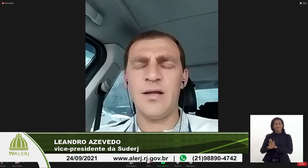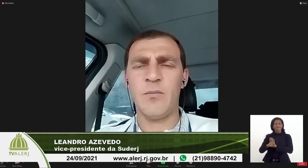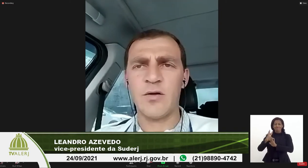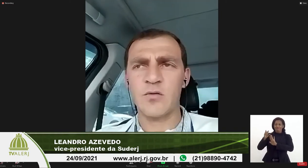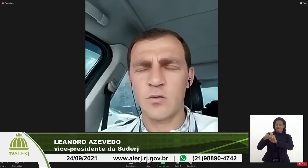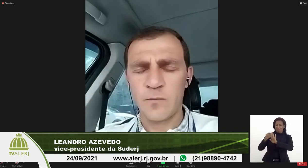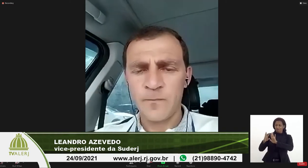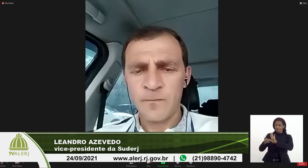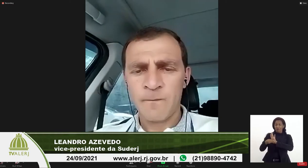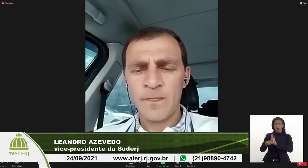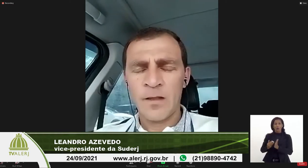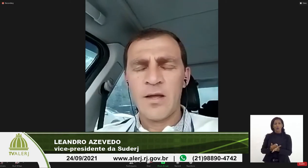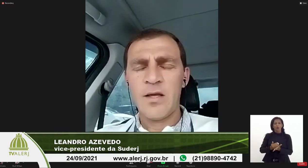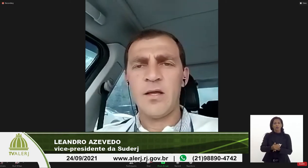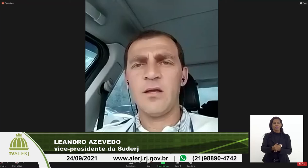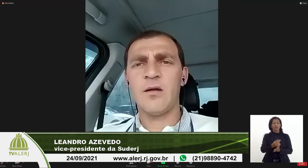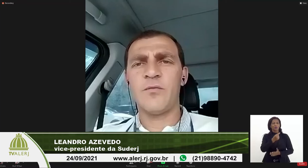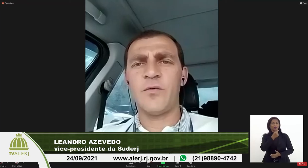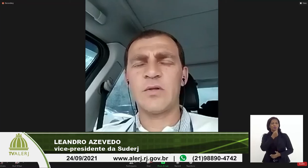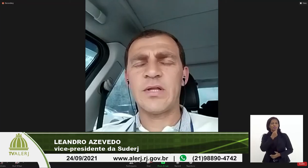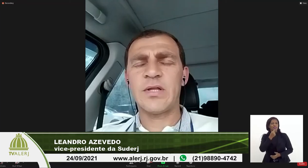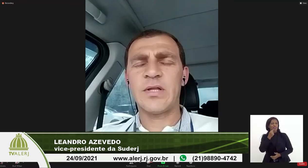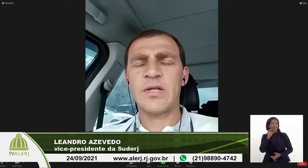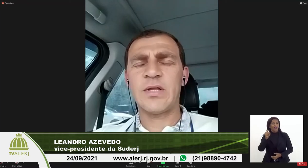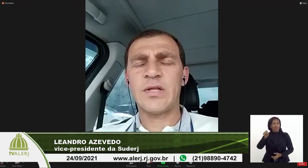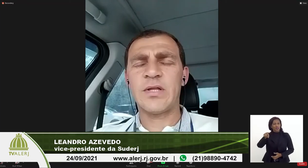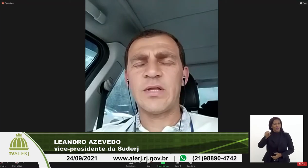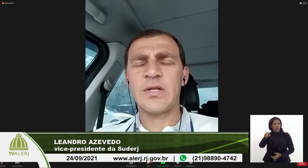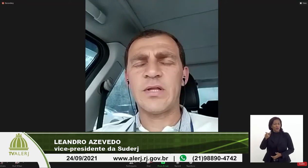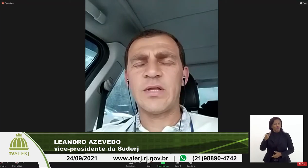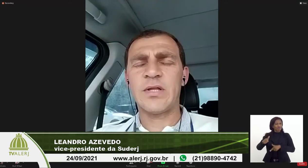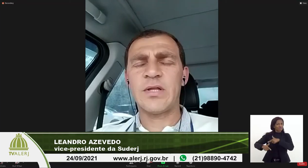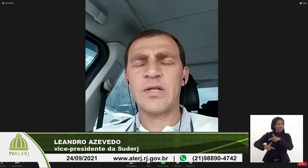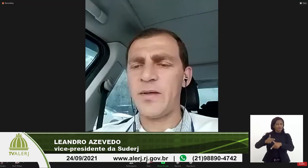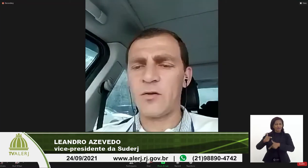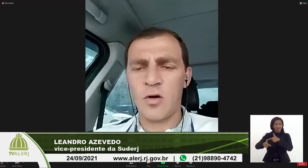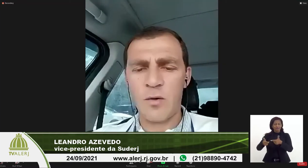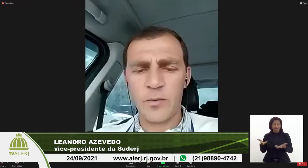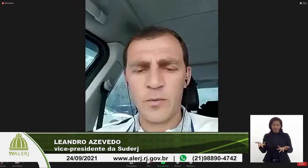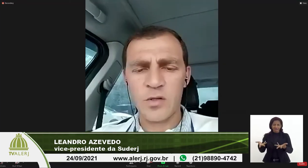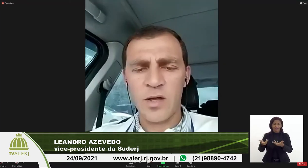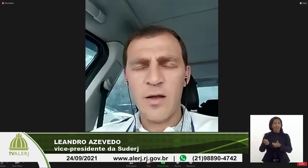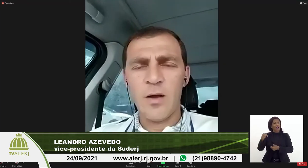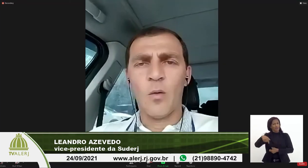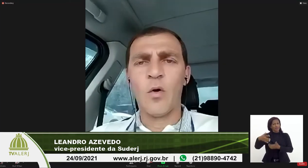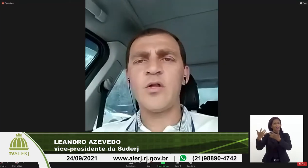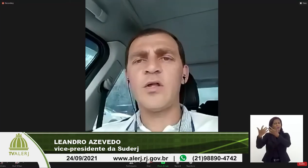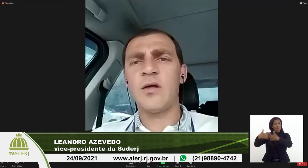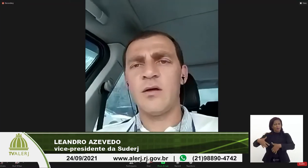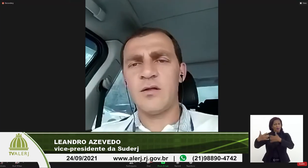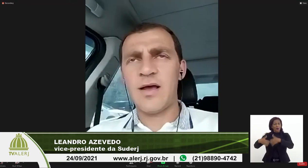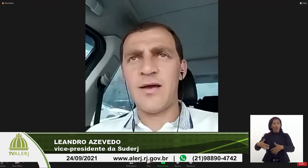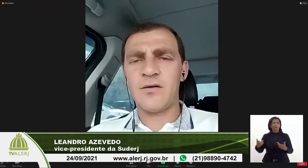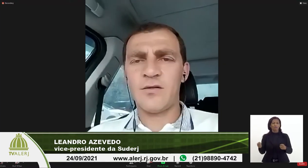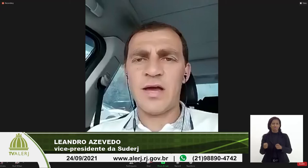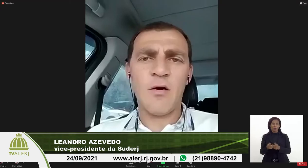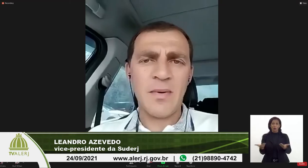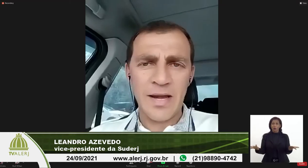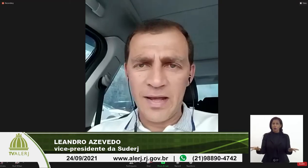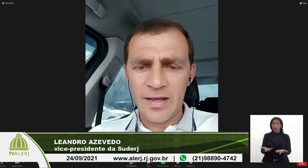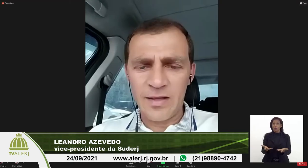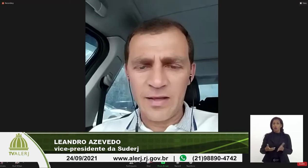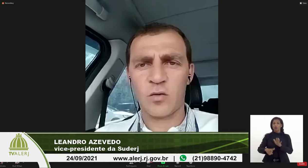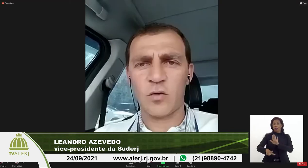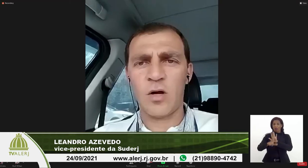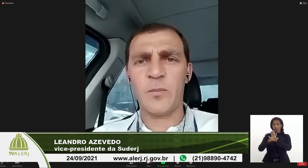com o Setembro Azul, e foi um trabalho magnífico e belo também aqui em Petrópolis. Hoje, já é